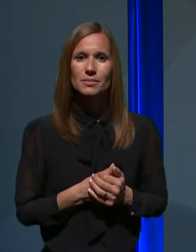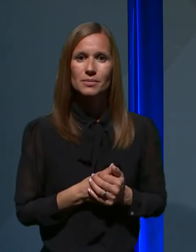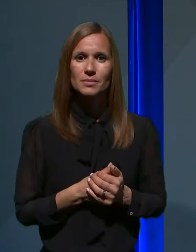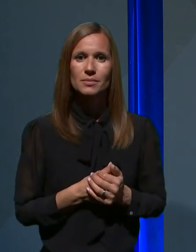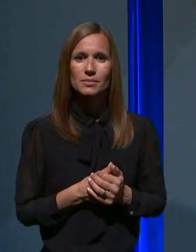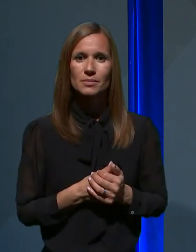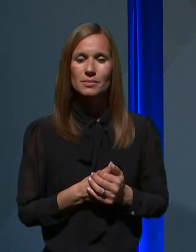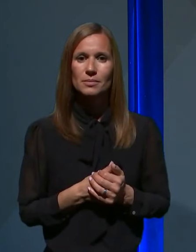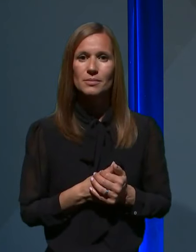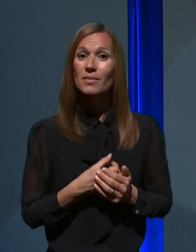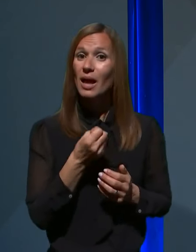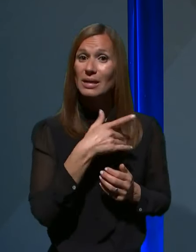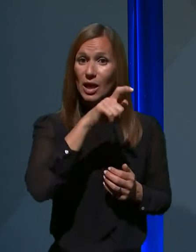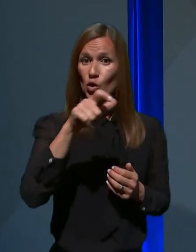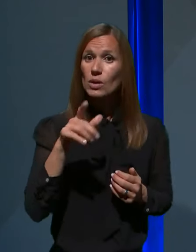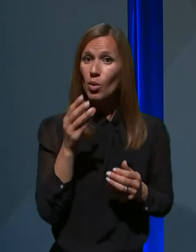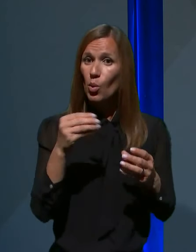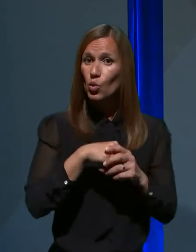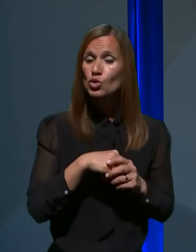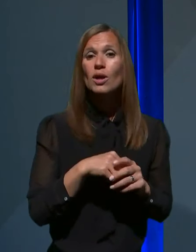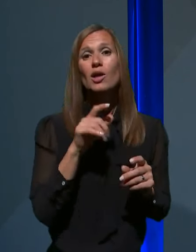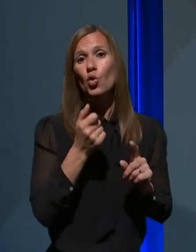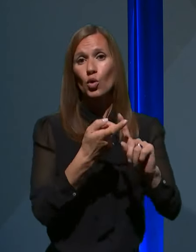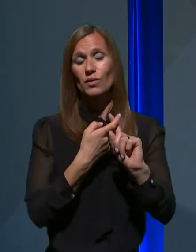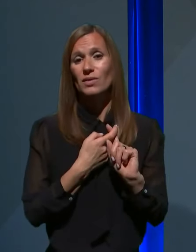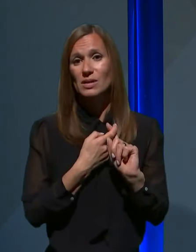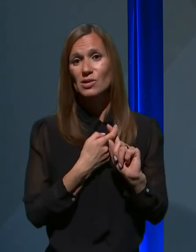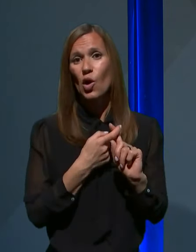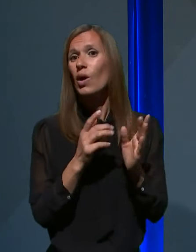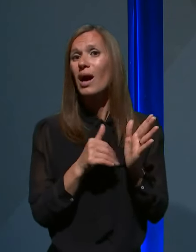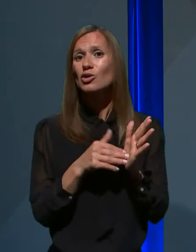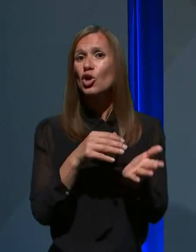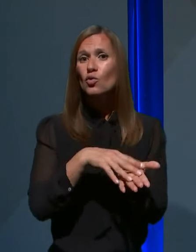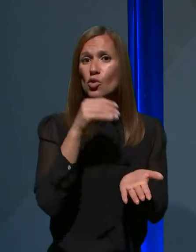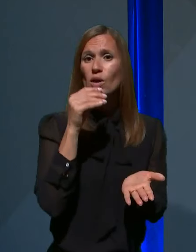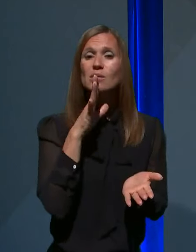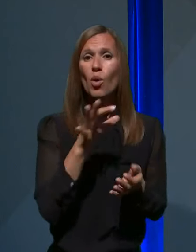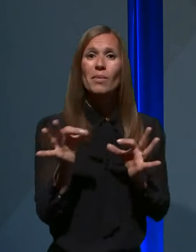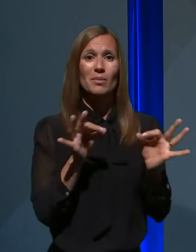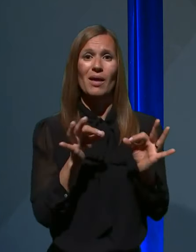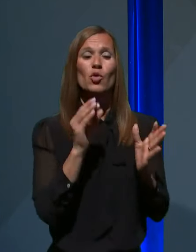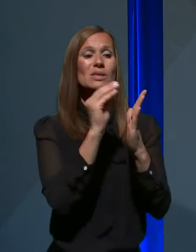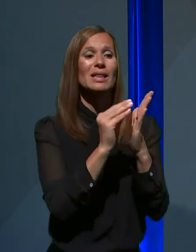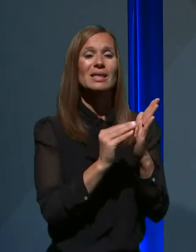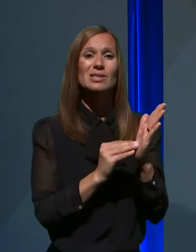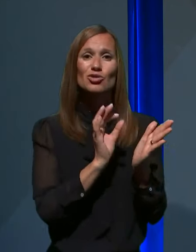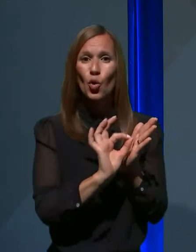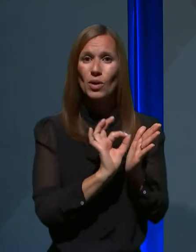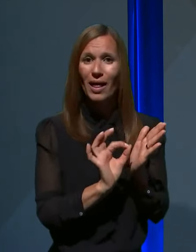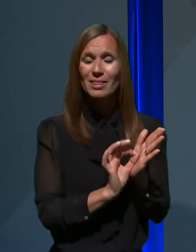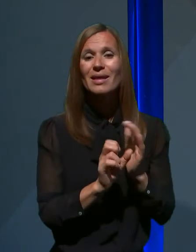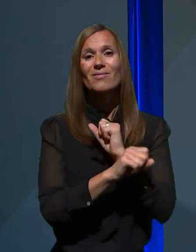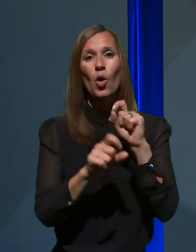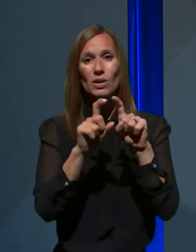Po vrsti, katere ljudi bomo vključili, je odvisno od tega, kakšen vzorec bo pripravil statistični urad in Fakulteta za